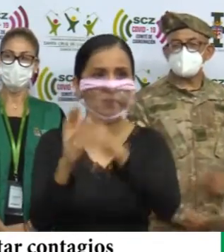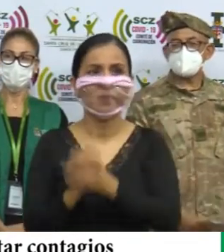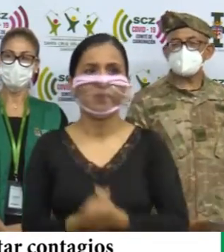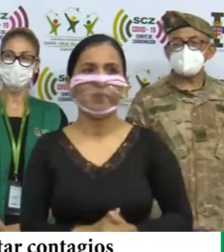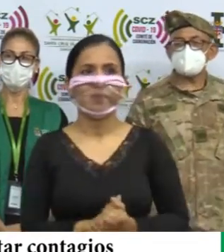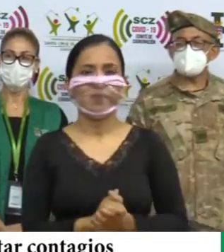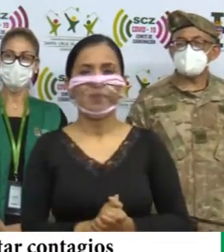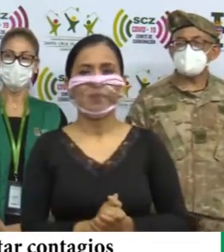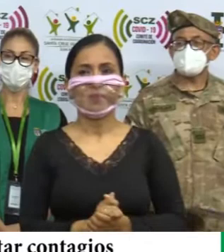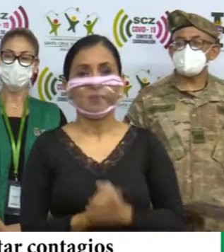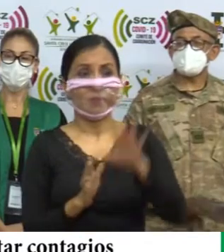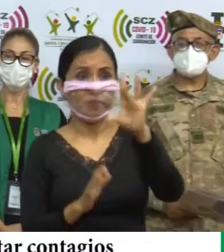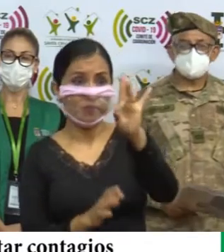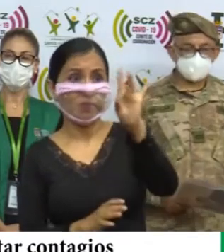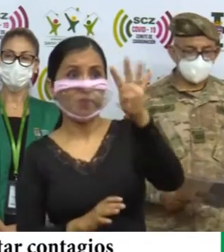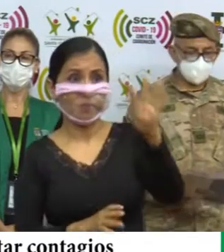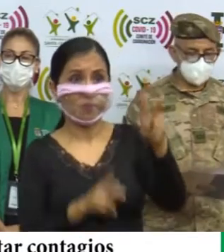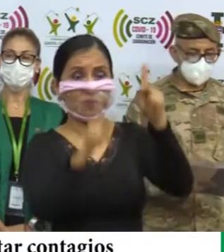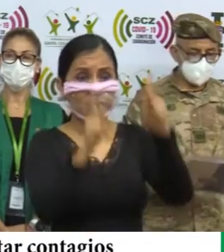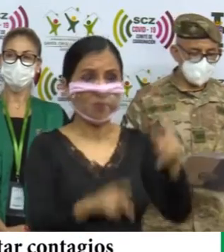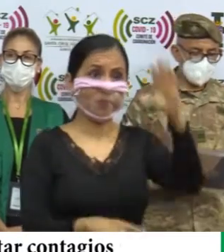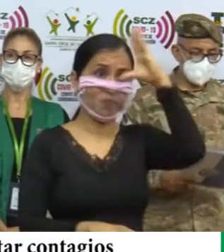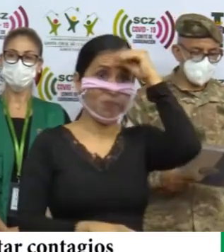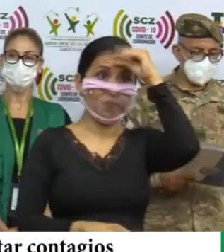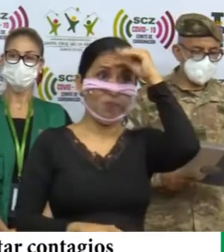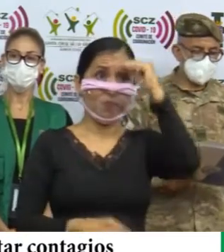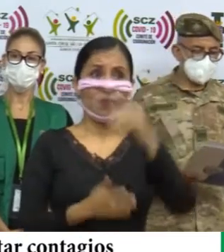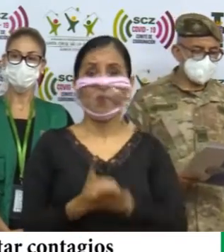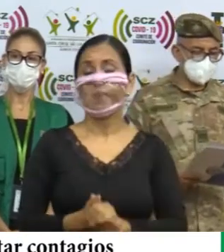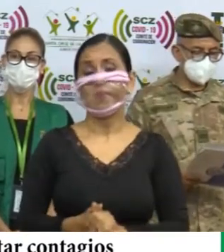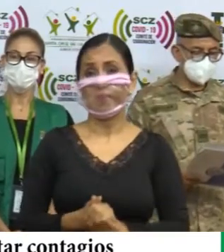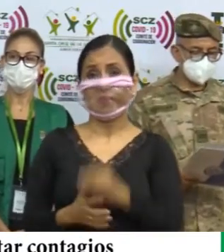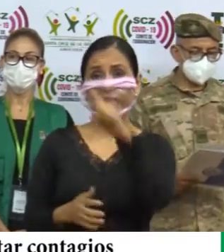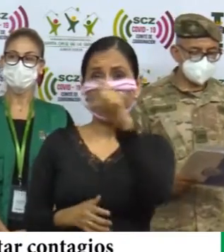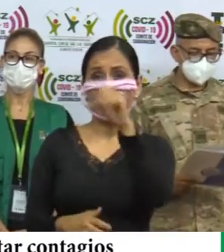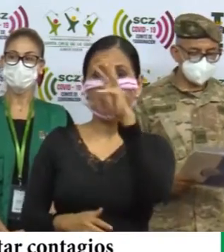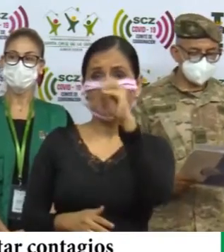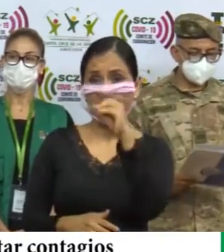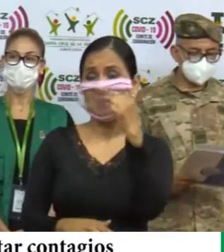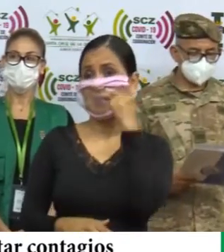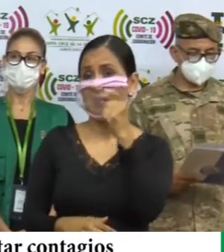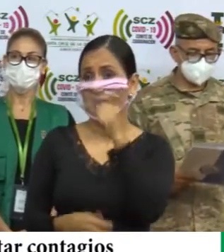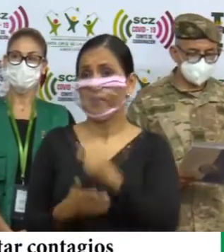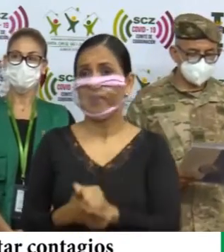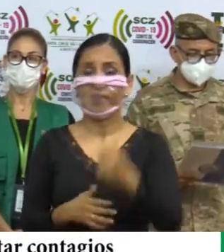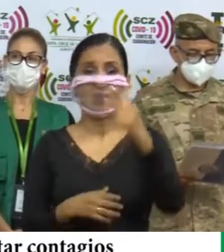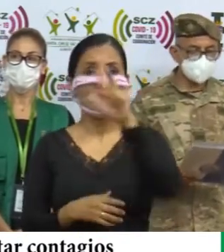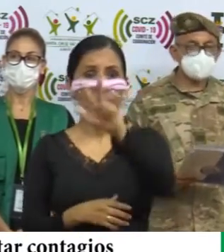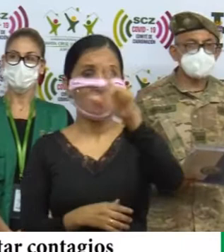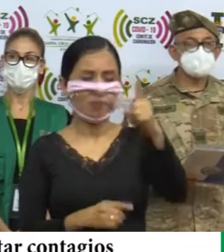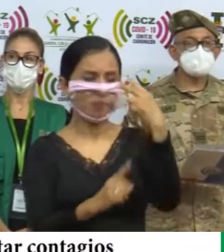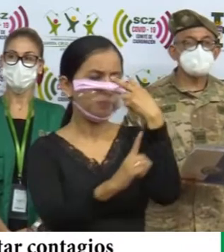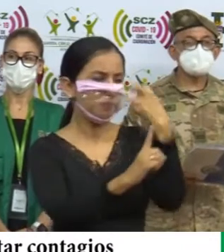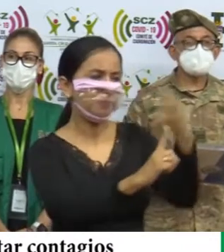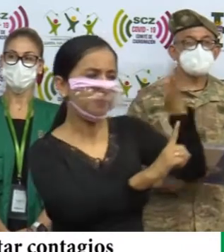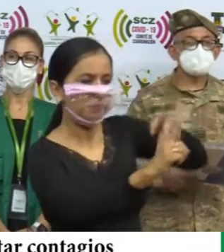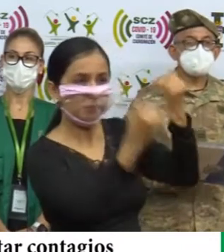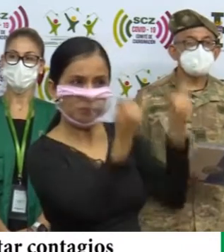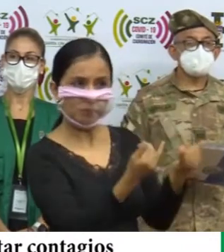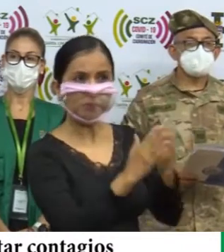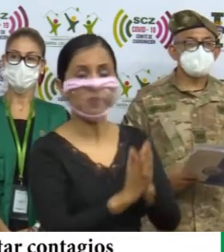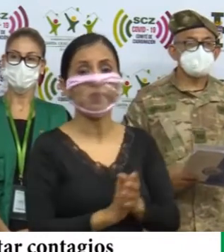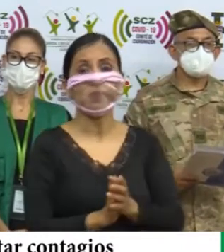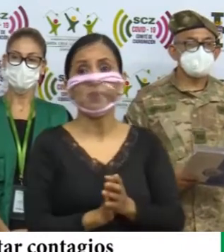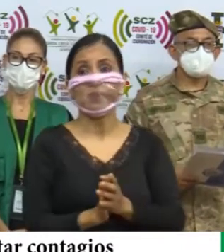84 personas varones 160 mujeres 31 personas sospechosas el día de hoy